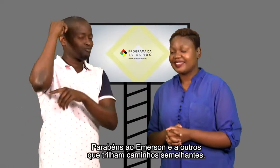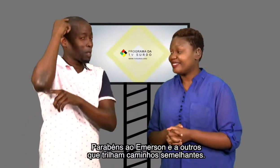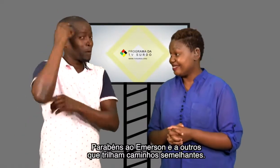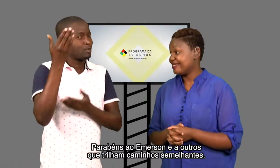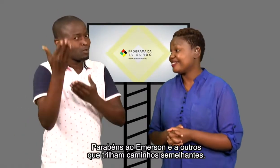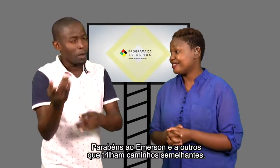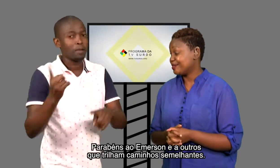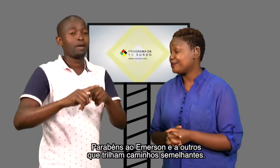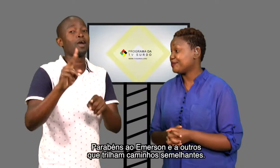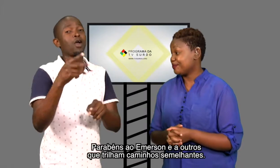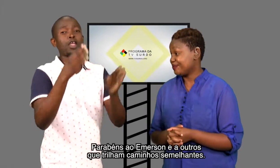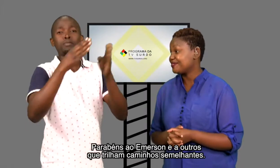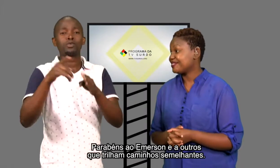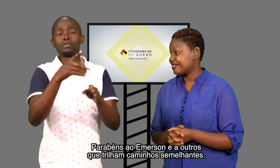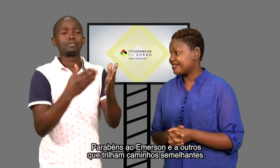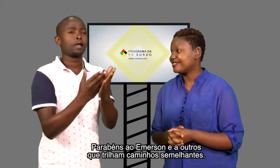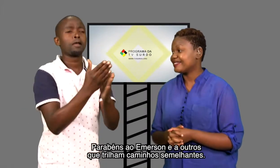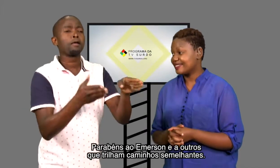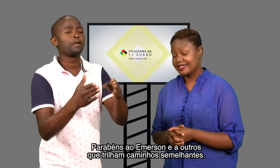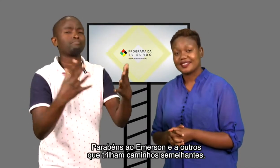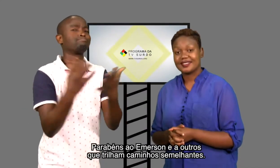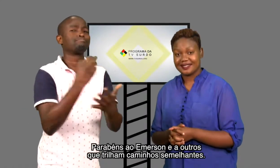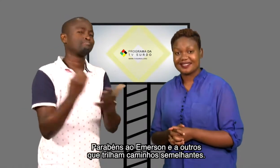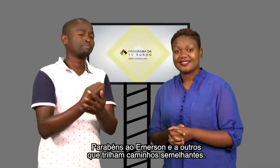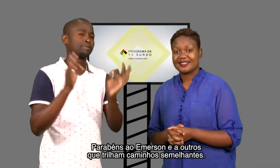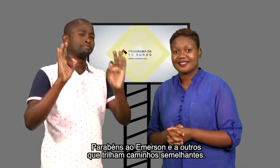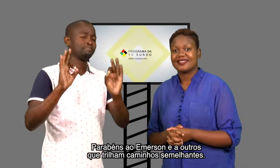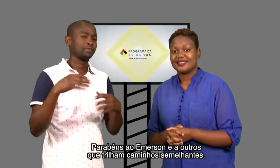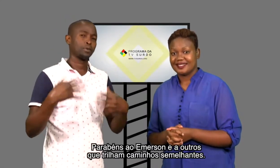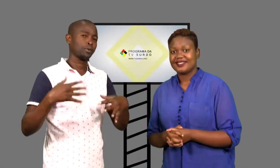Parabéns ao Emerson e a outros que trilham caminhos semelhantes.